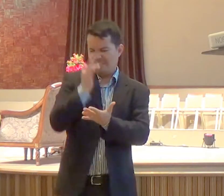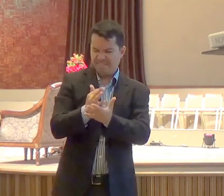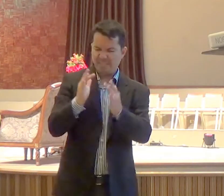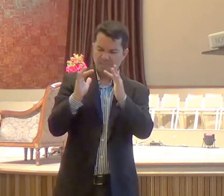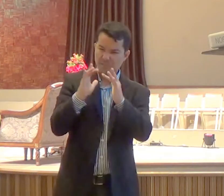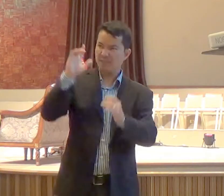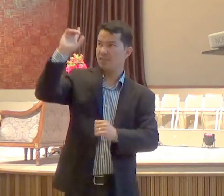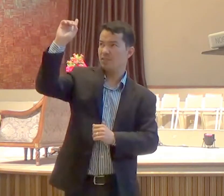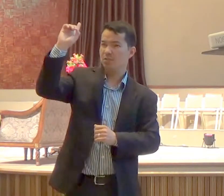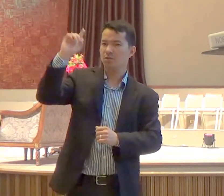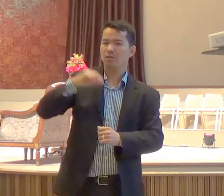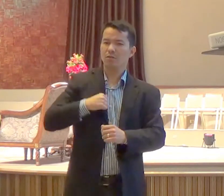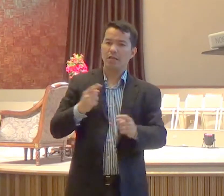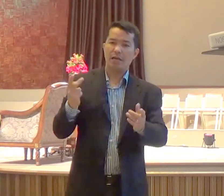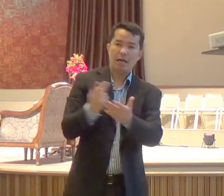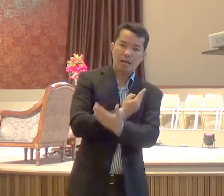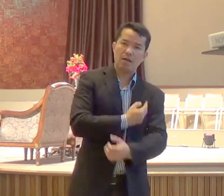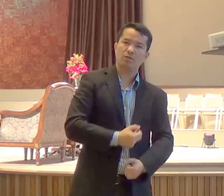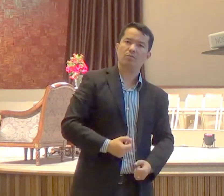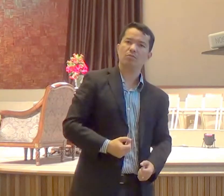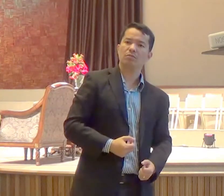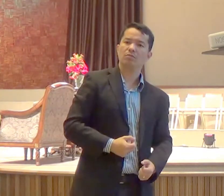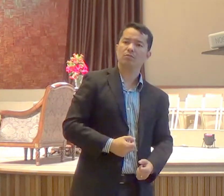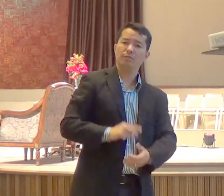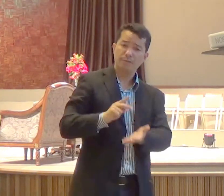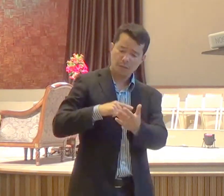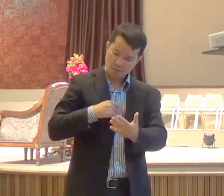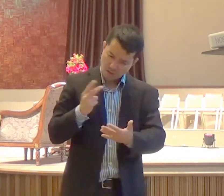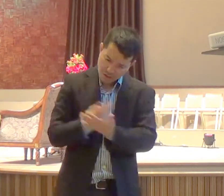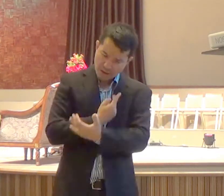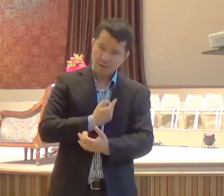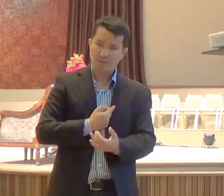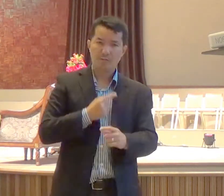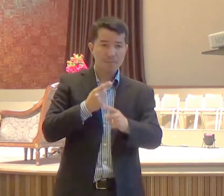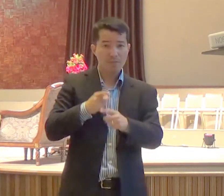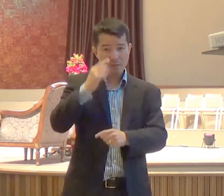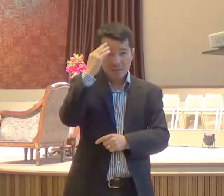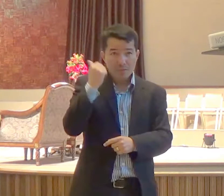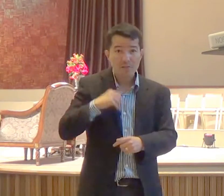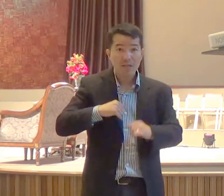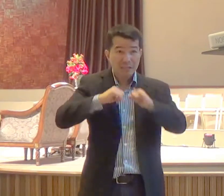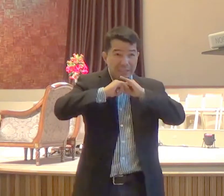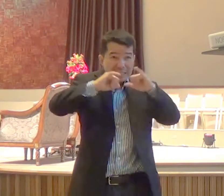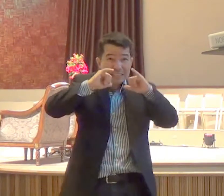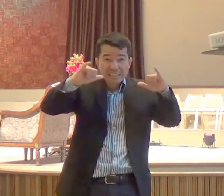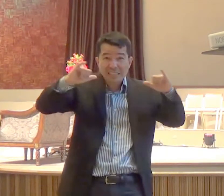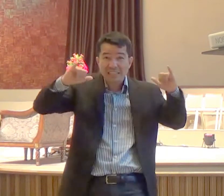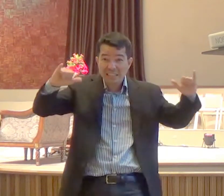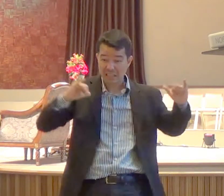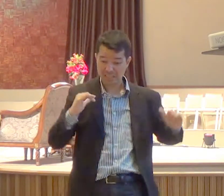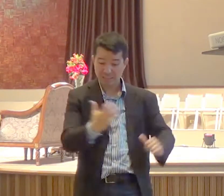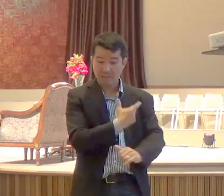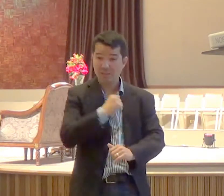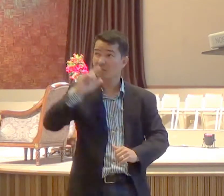equivocado, não, a mensagem, da salvação, existe, porque há perdição,